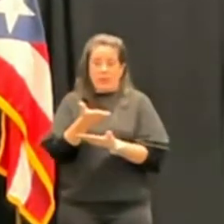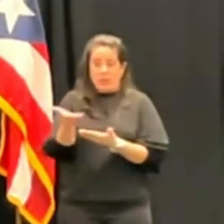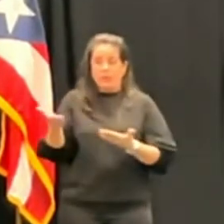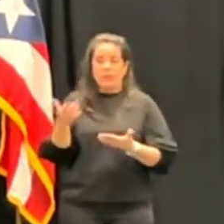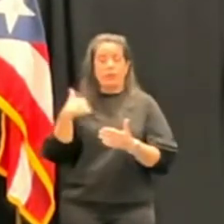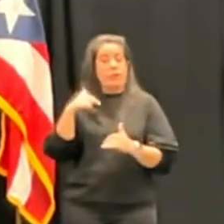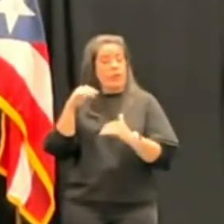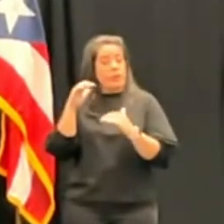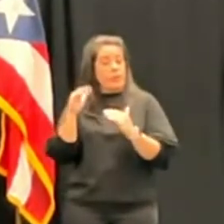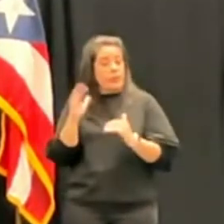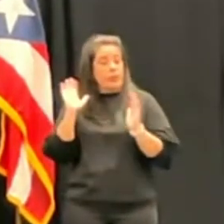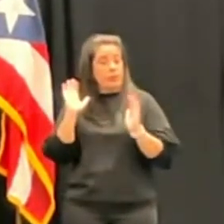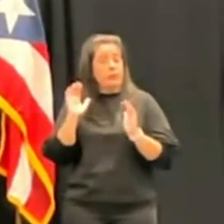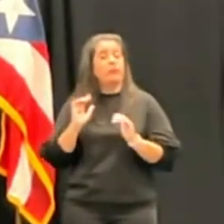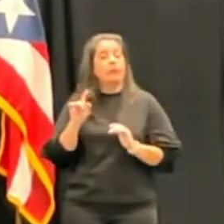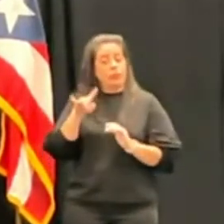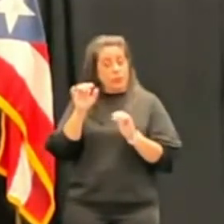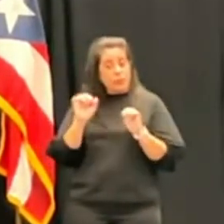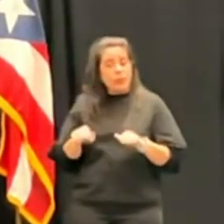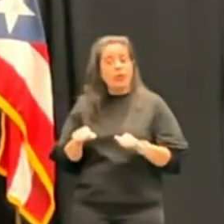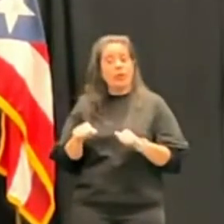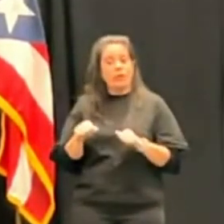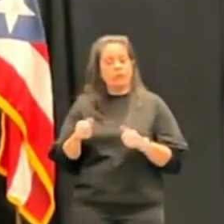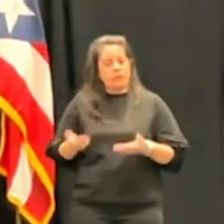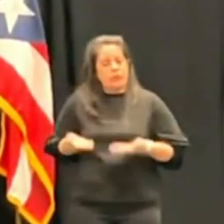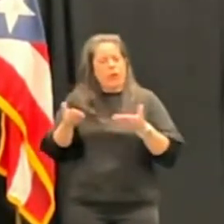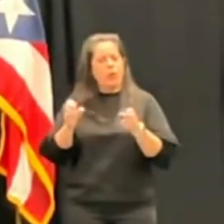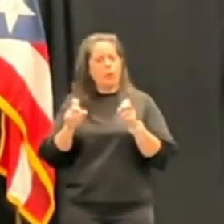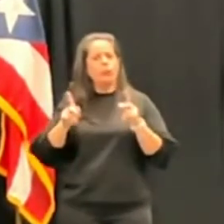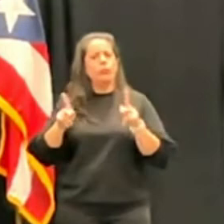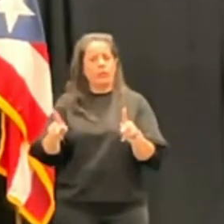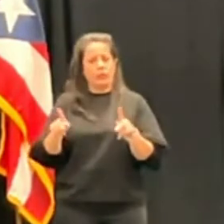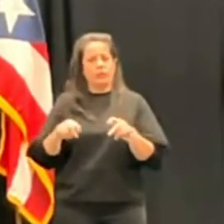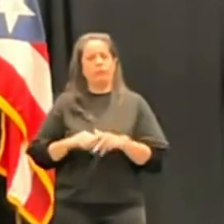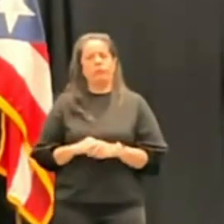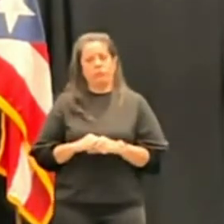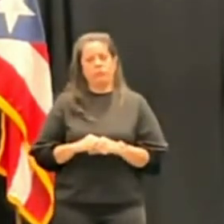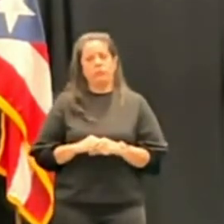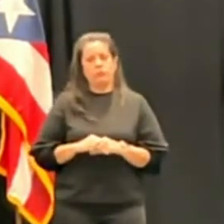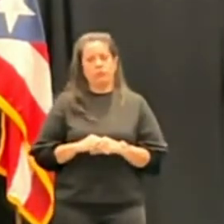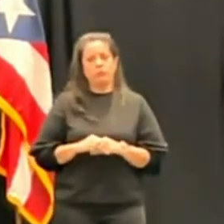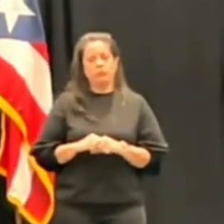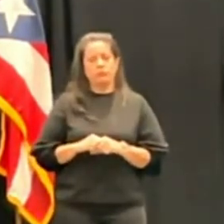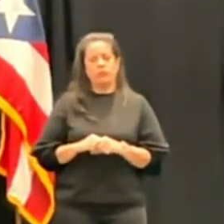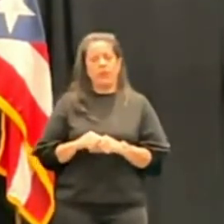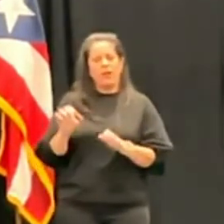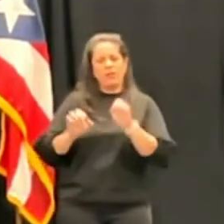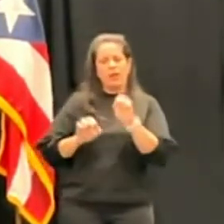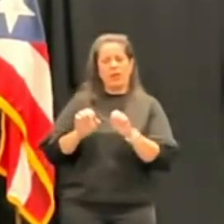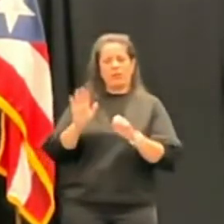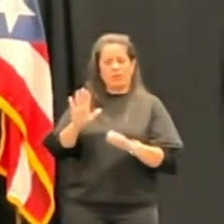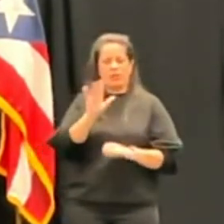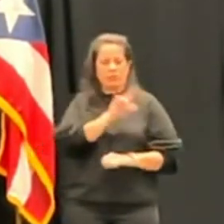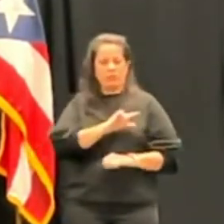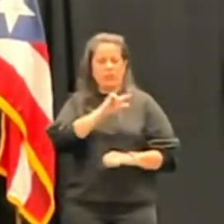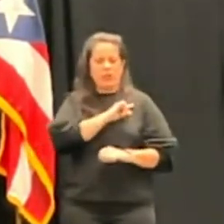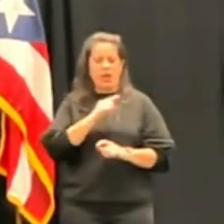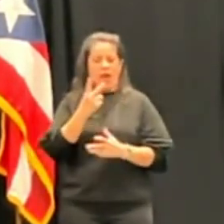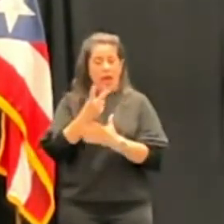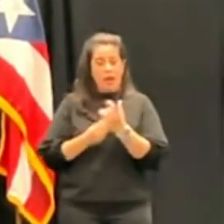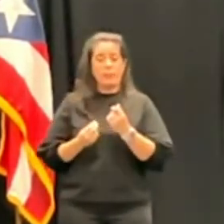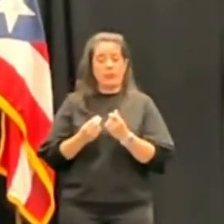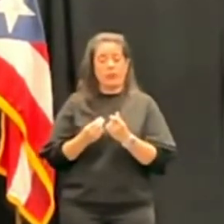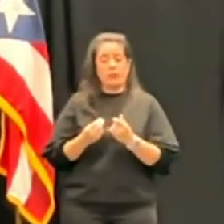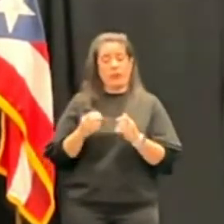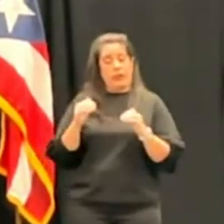esperaría que le den la oportunidad de que evalúen esas cualificaciones y que